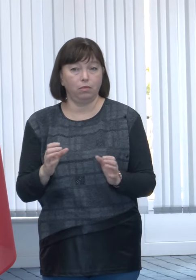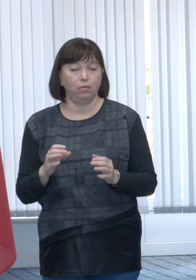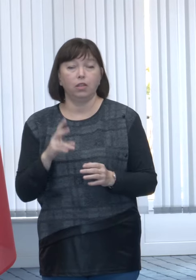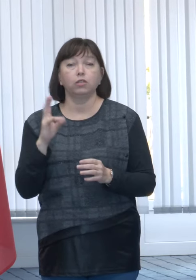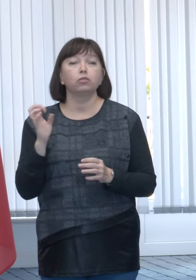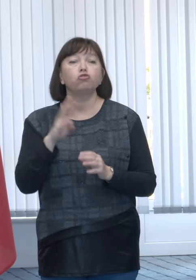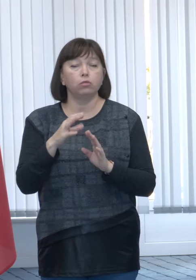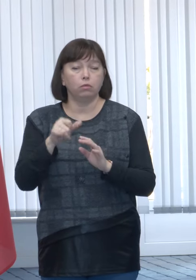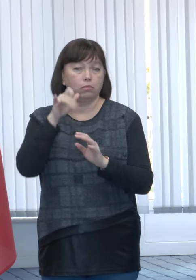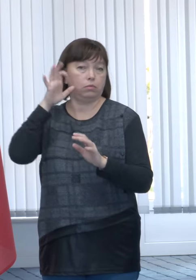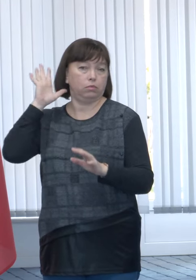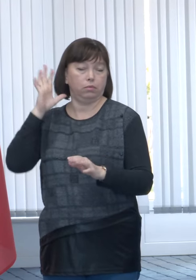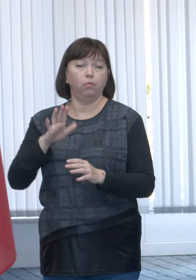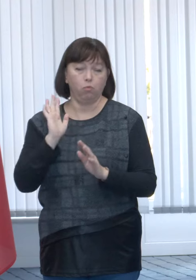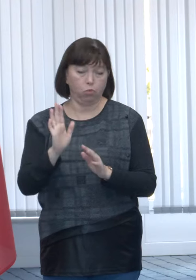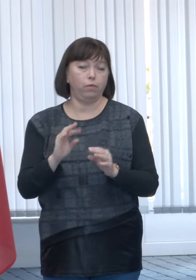anii precedenți.